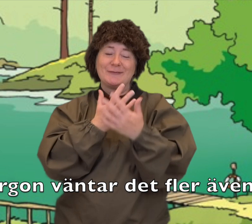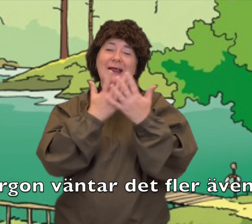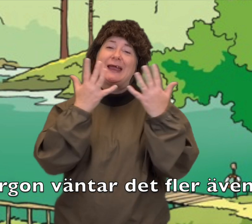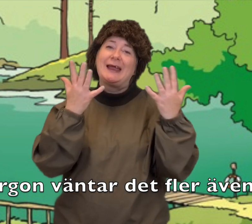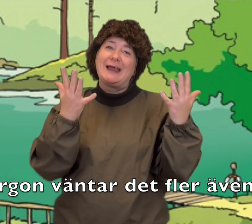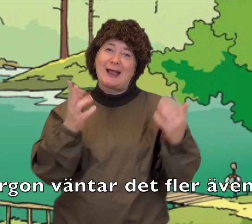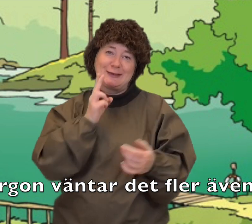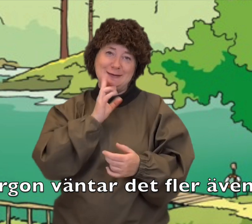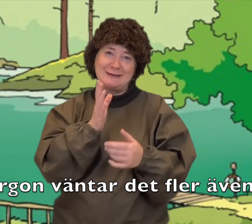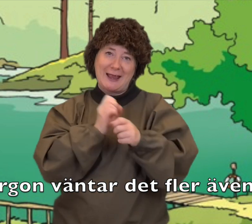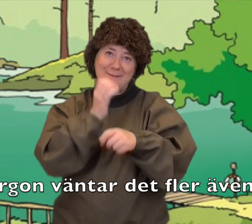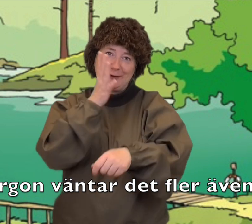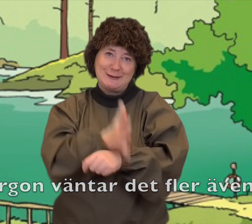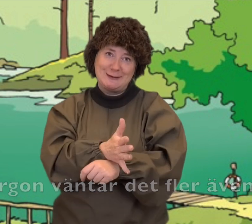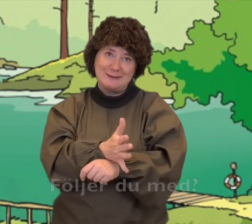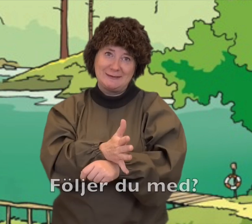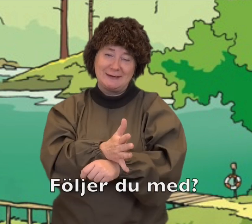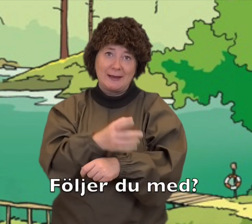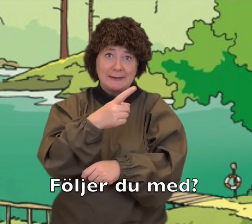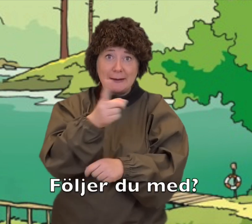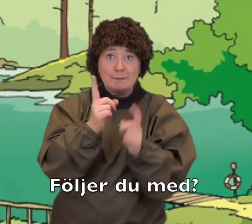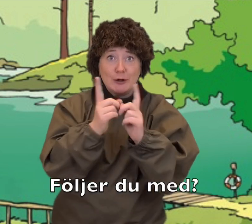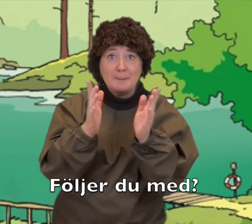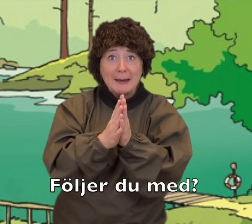väntade fler äventyr. Följer du med?